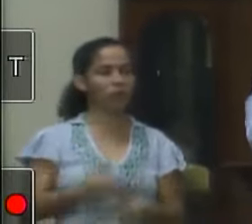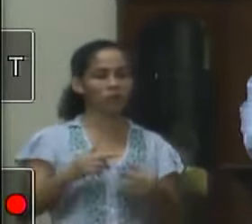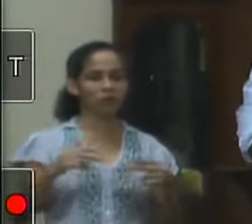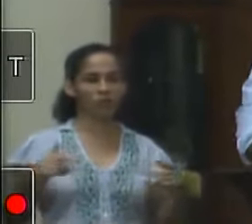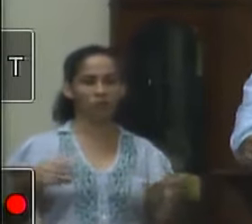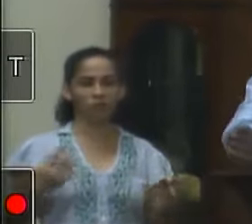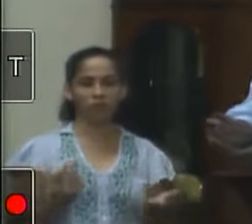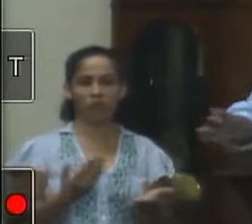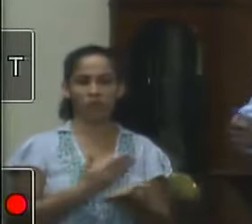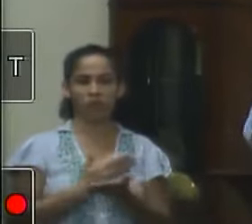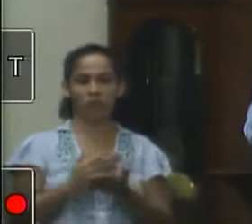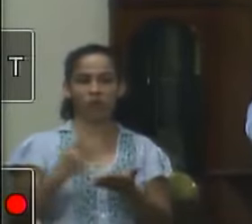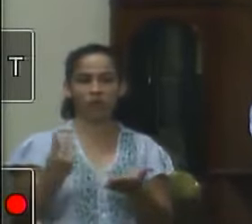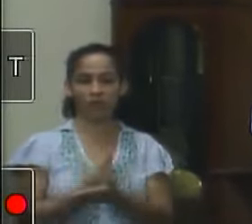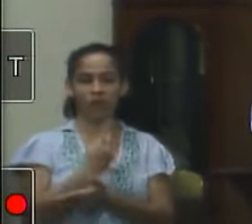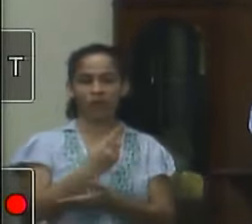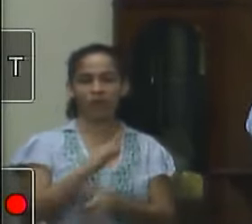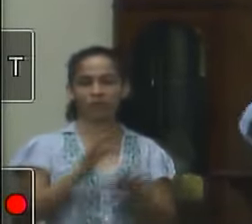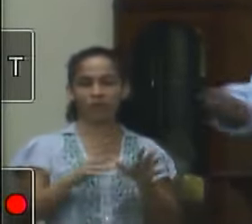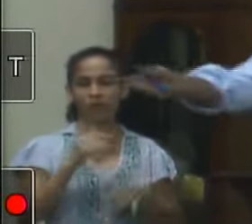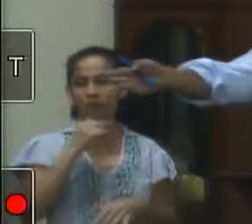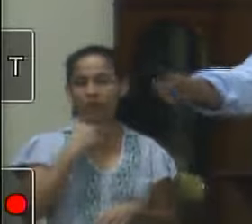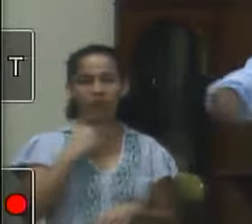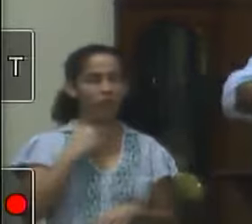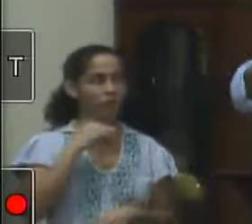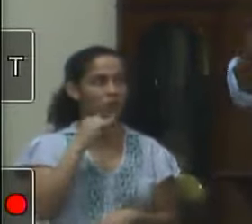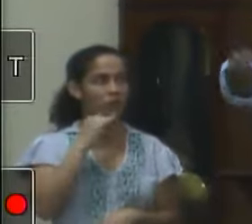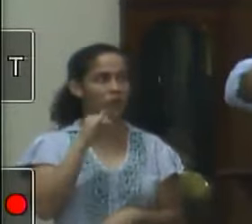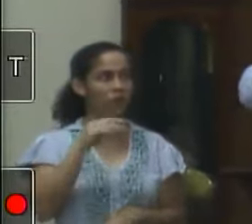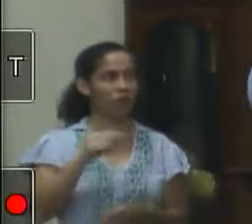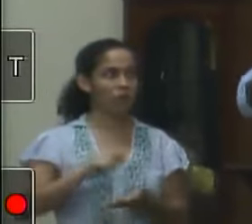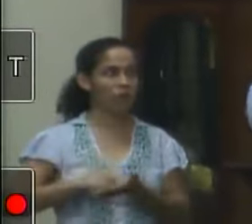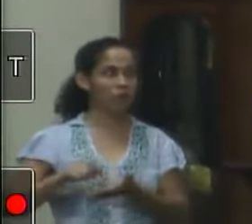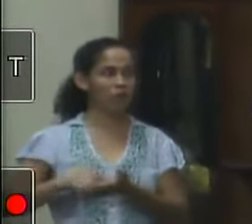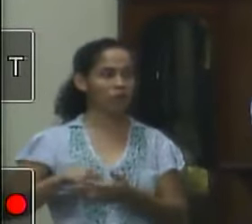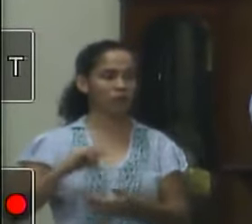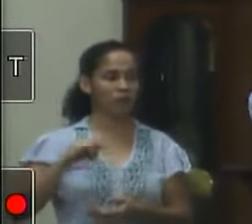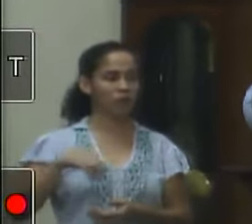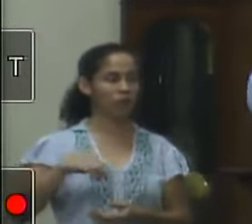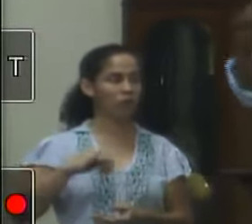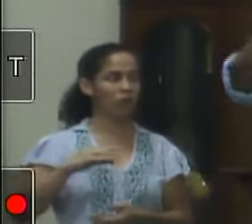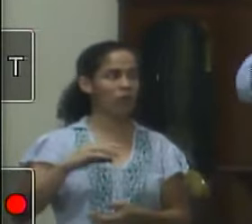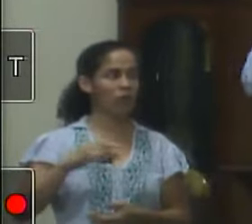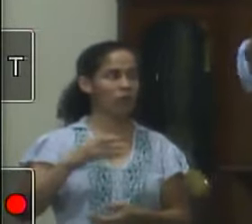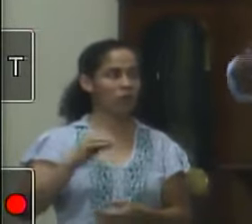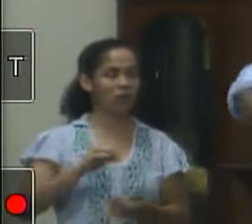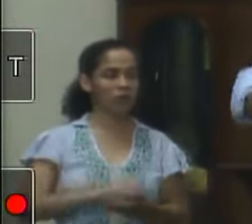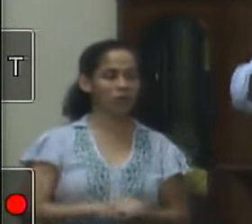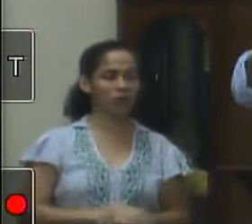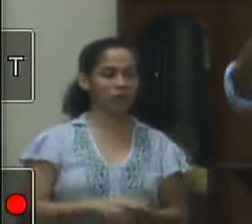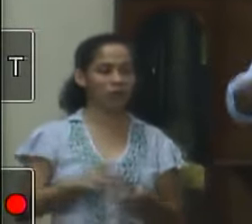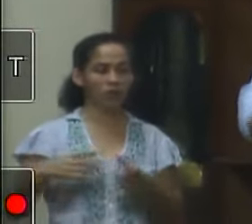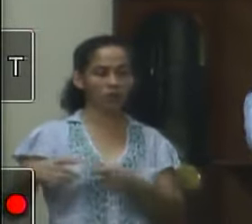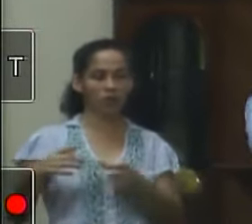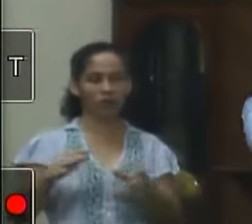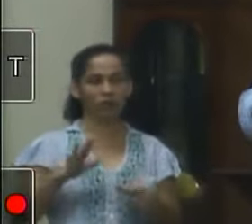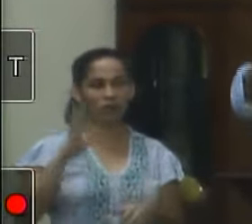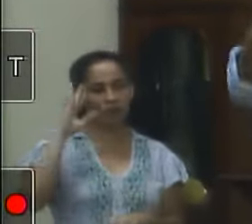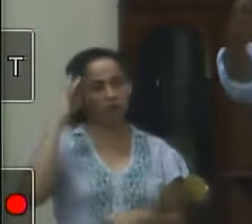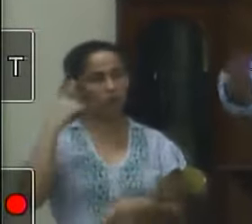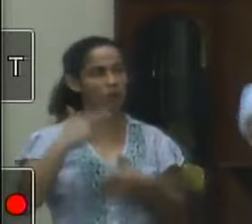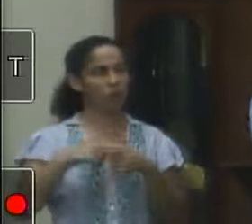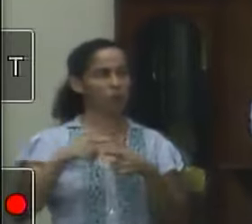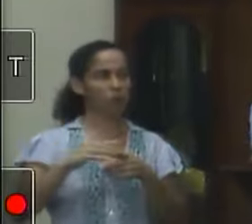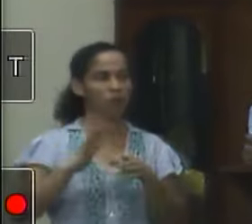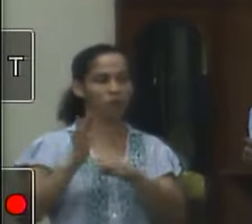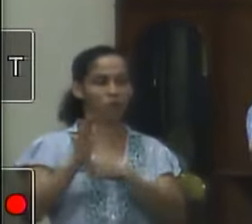surgindo muitas vezes não dá tempo de você fazer isso por papel por indicação mas a gente vai nos lugares tentando resolver tentando